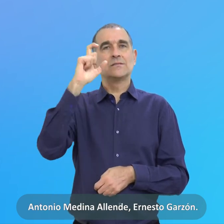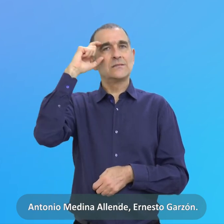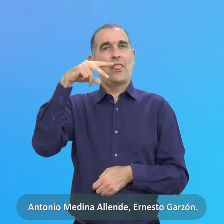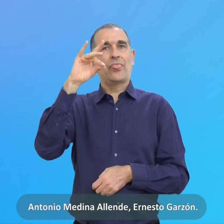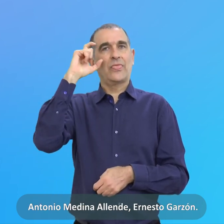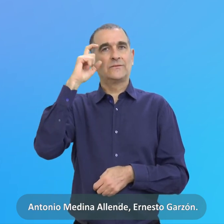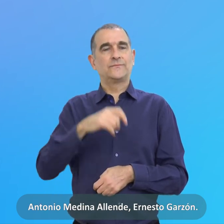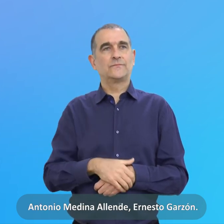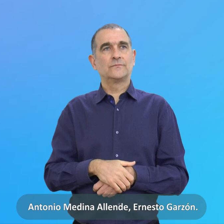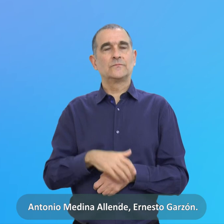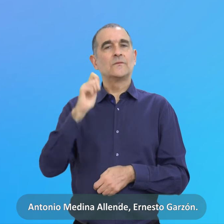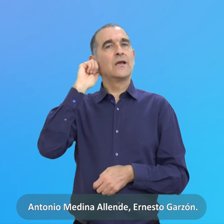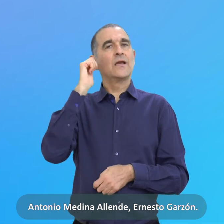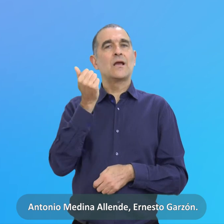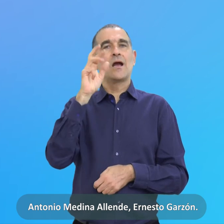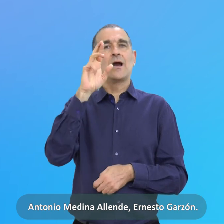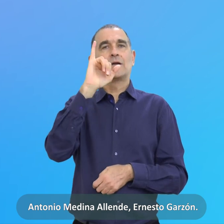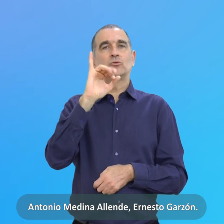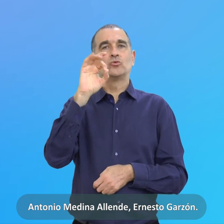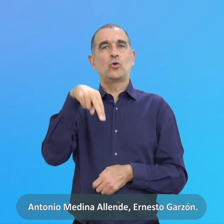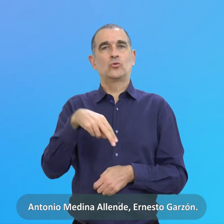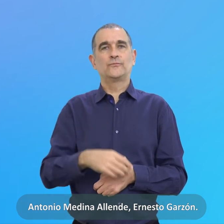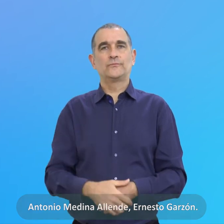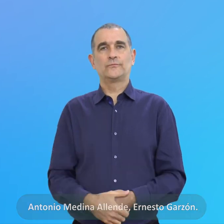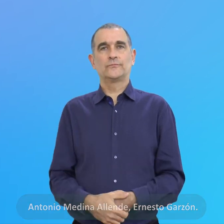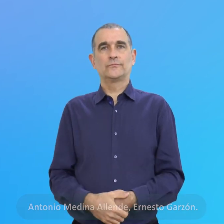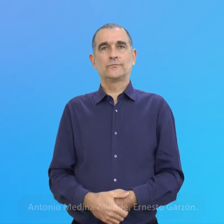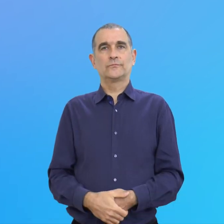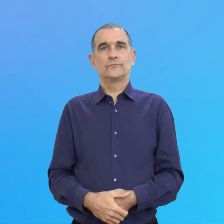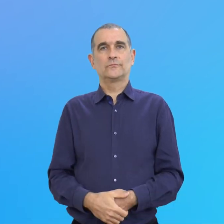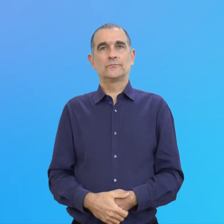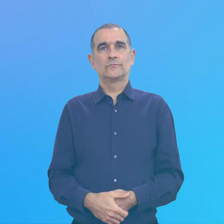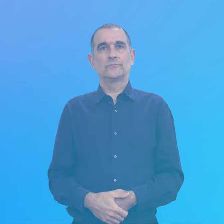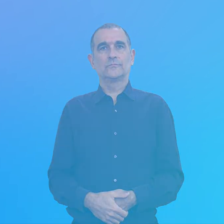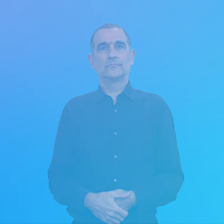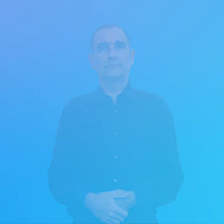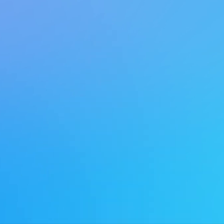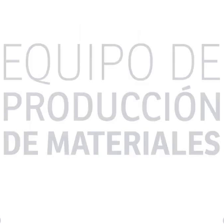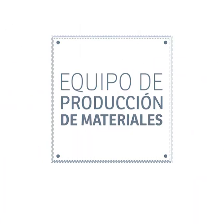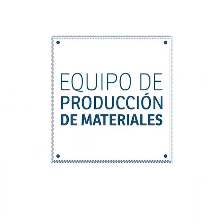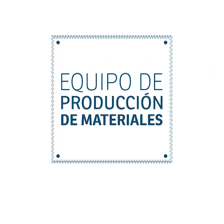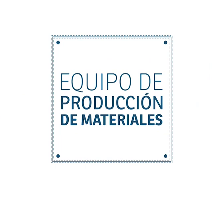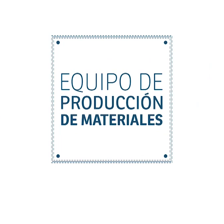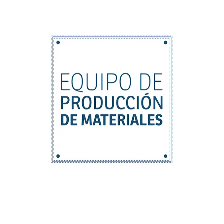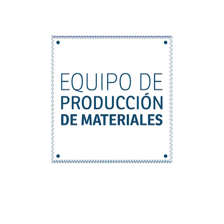Medina Allende Garzón Doub Unidos Garzom Un Un Un Un